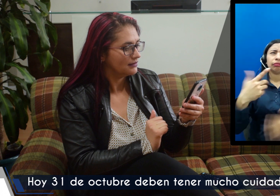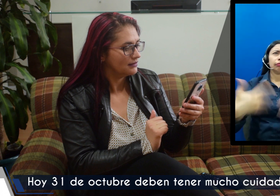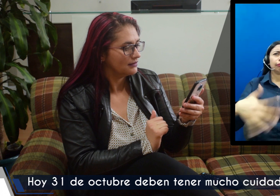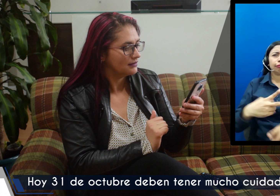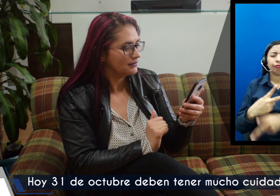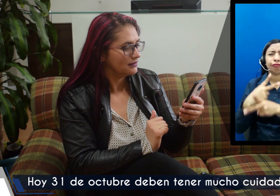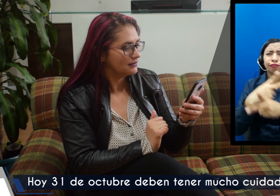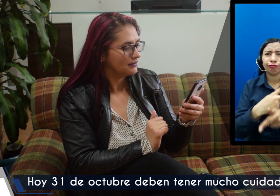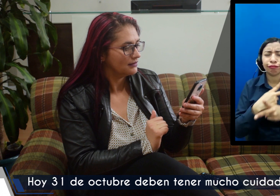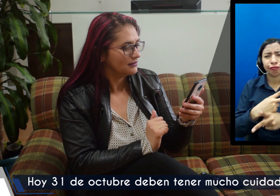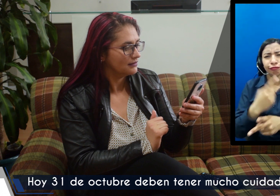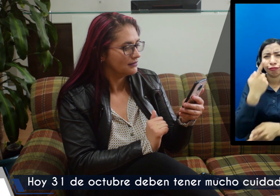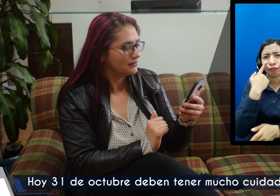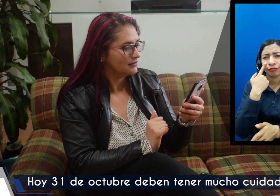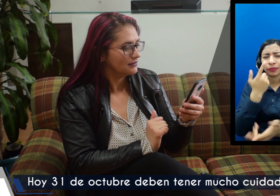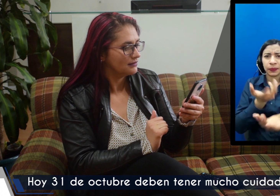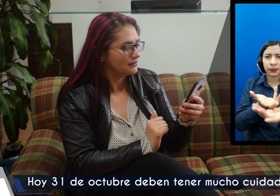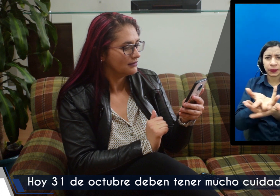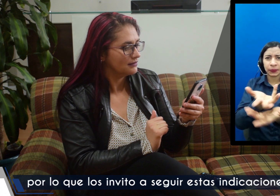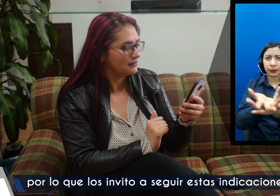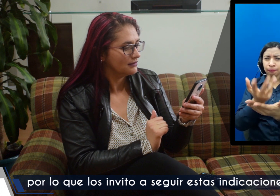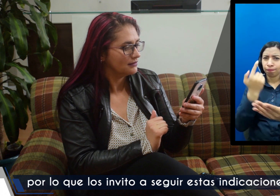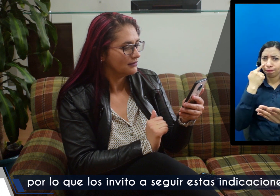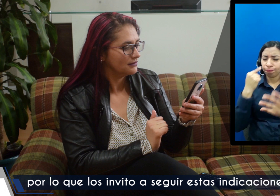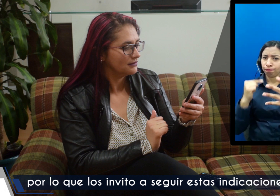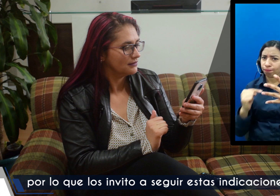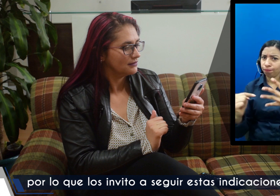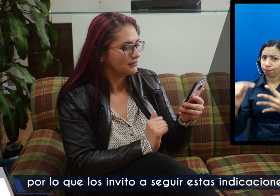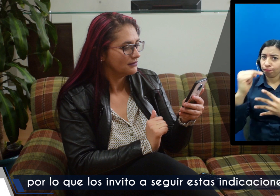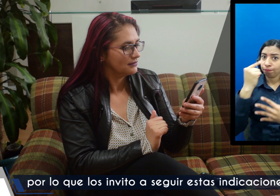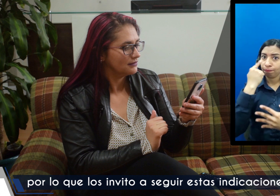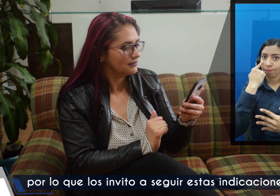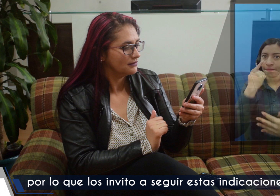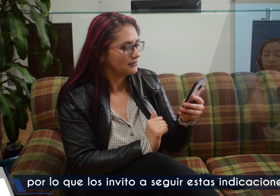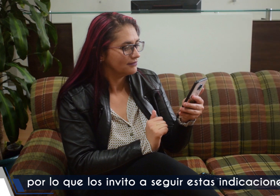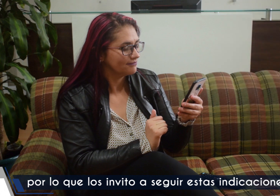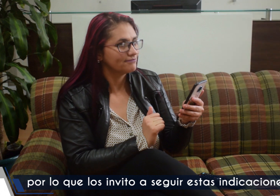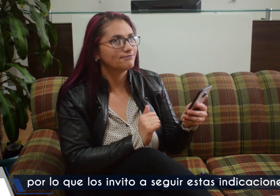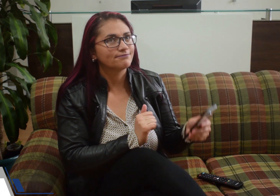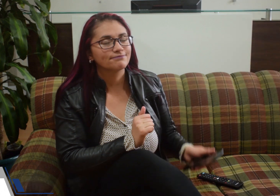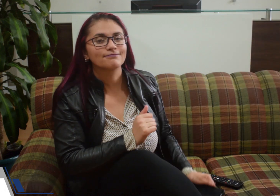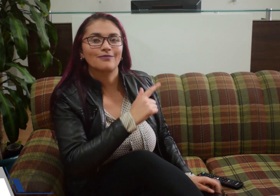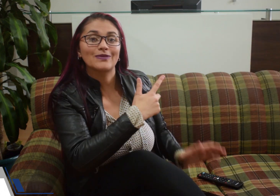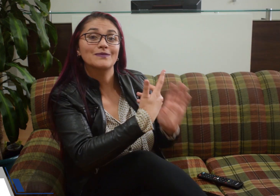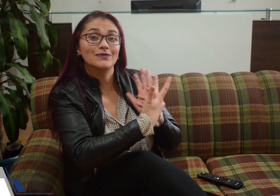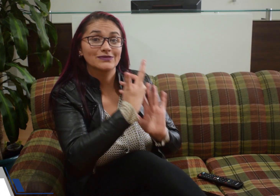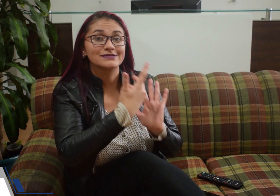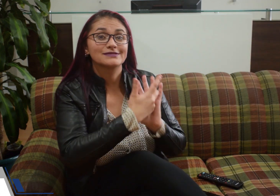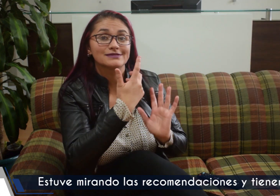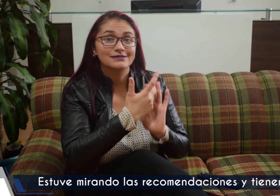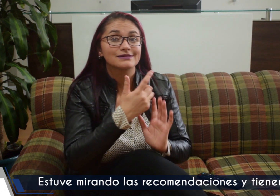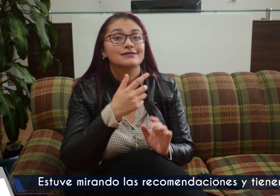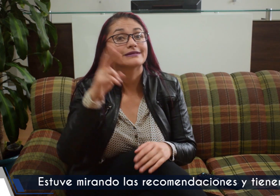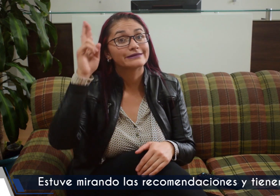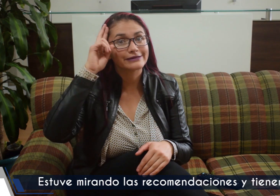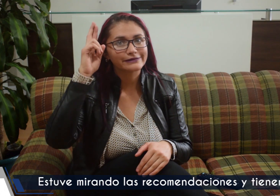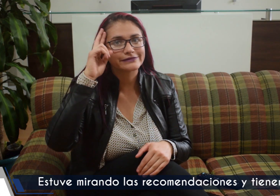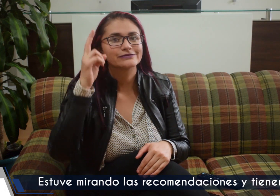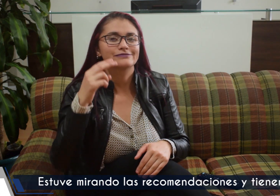31 de octubre deben tener mucho cuidado por lo que los invito a seguir estas indicaciones estuve mirando las